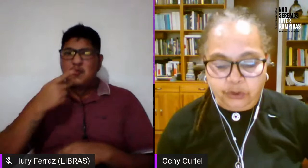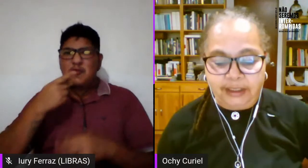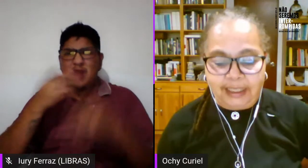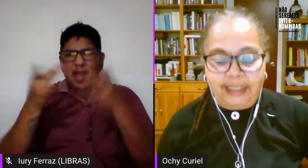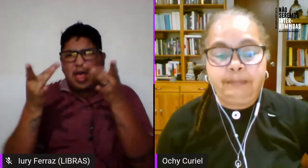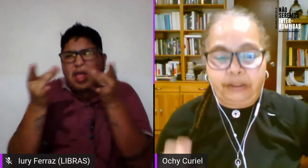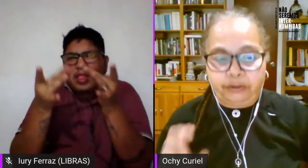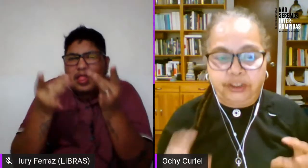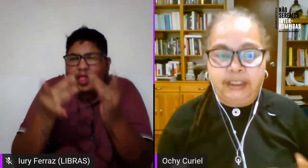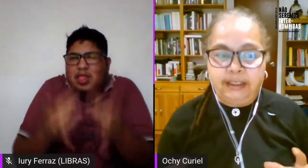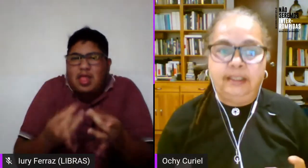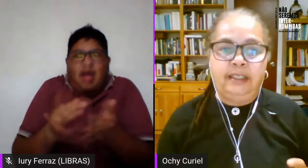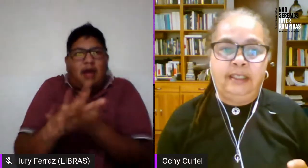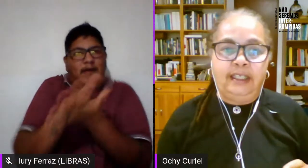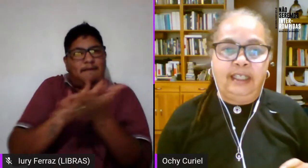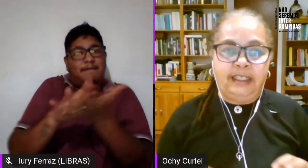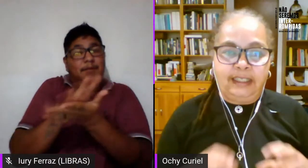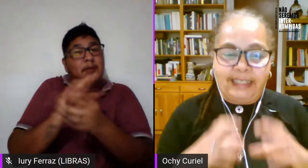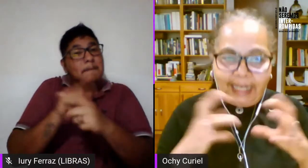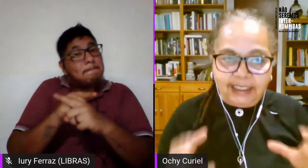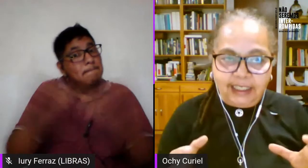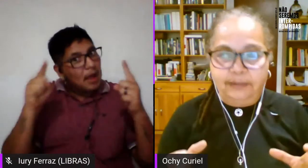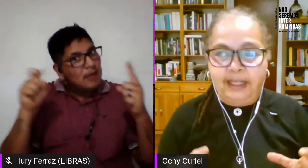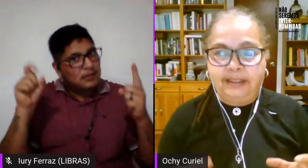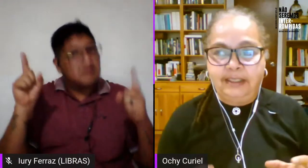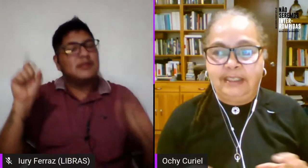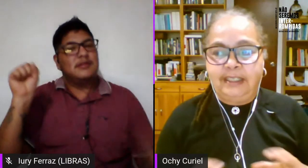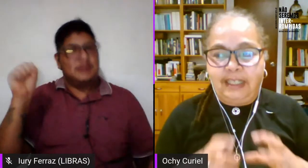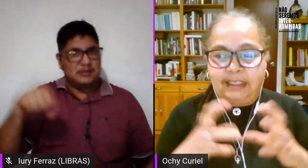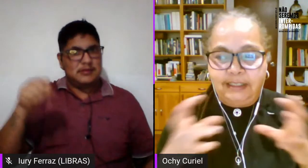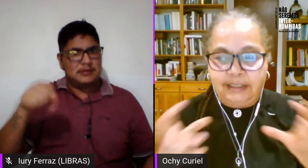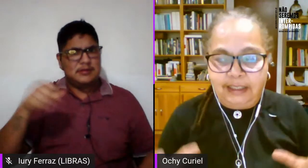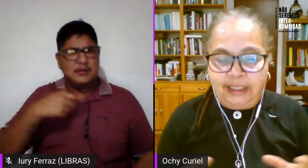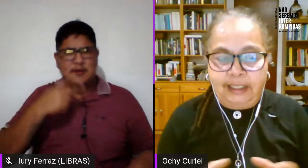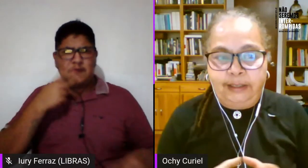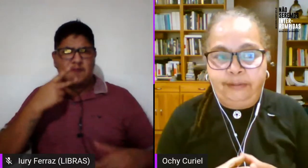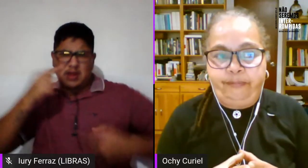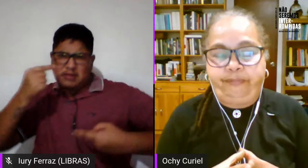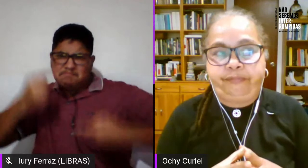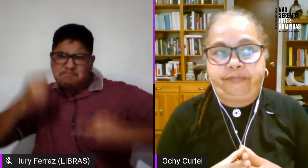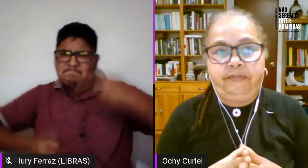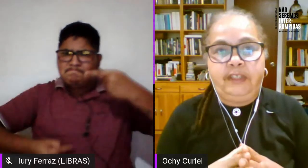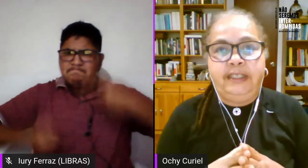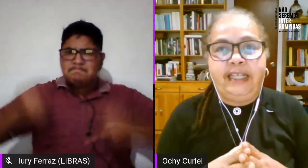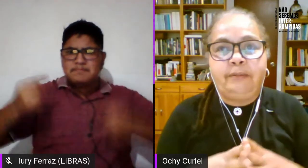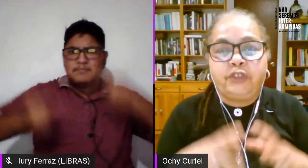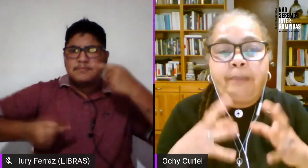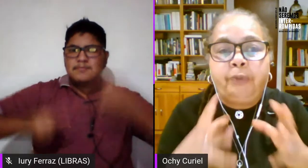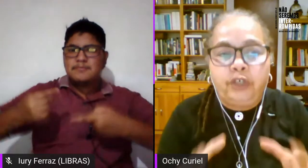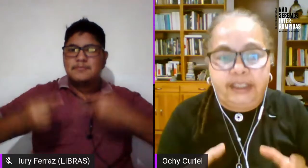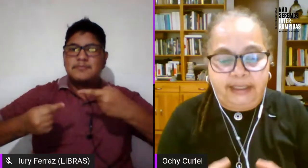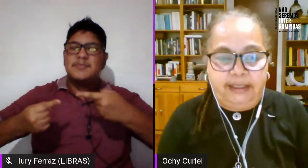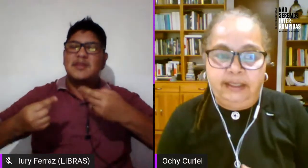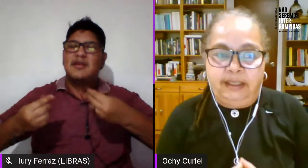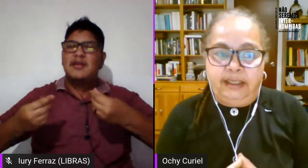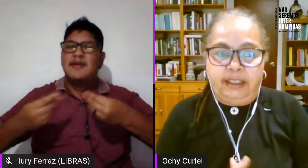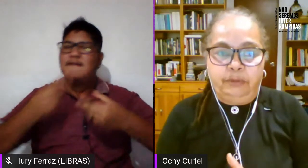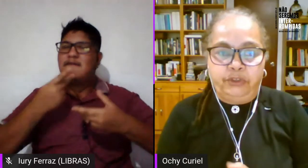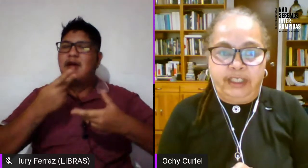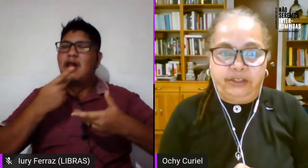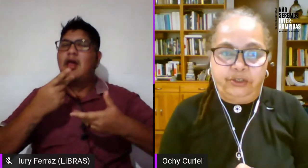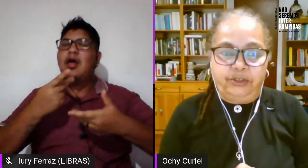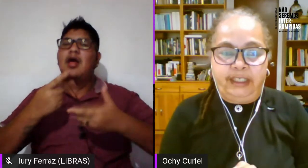em muitos detalhes mas sim em grandes debates e grandes digamos aportes